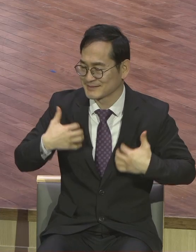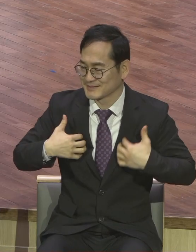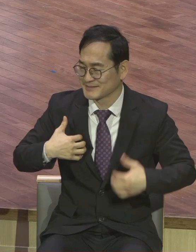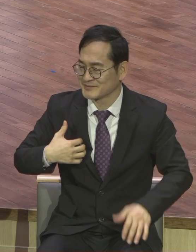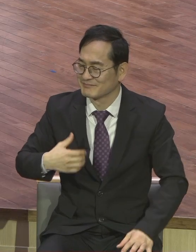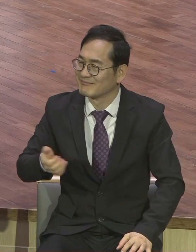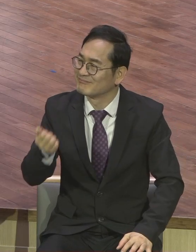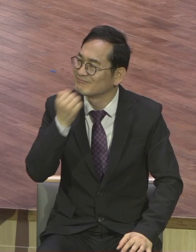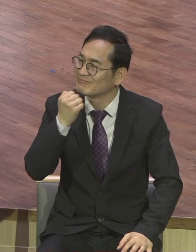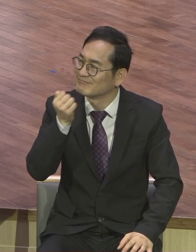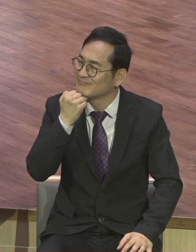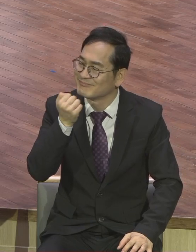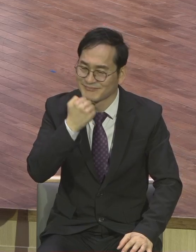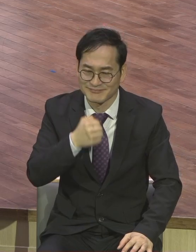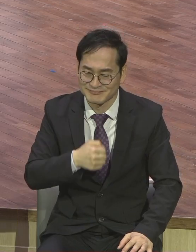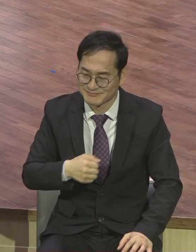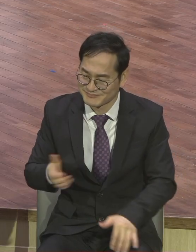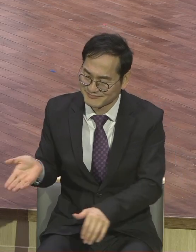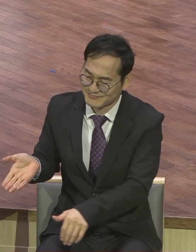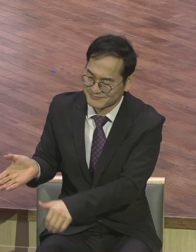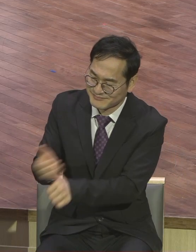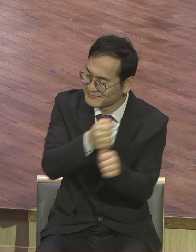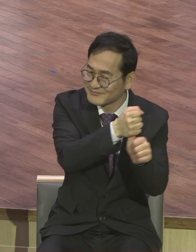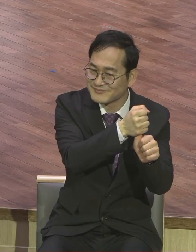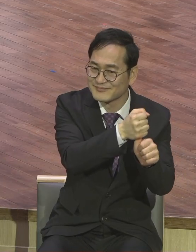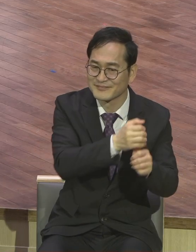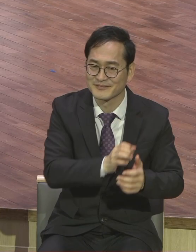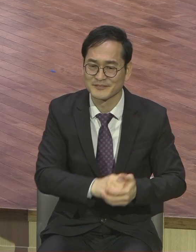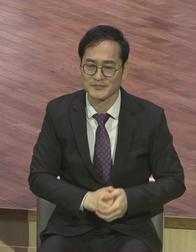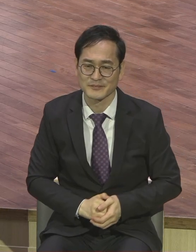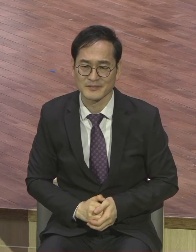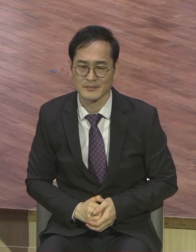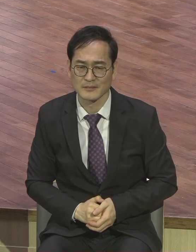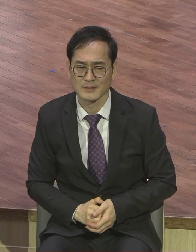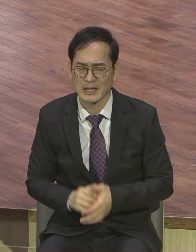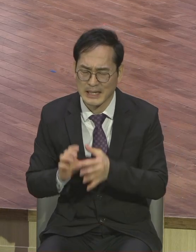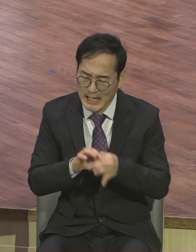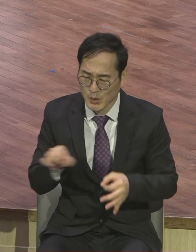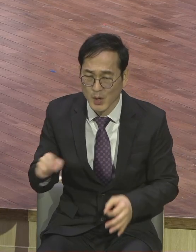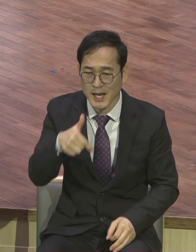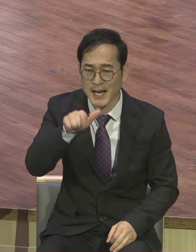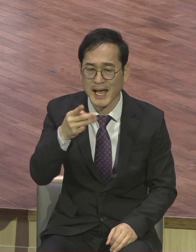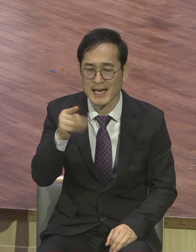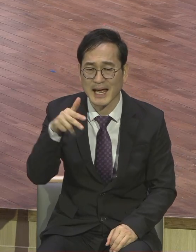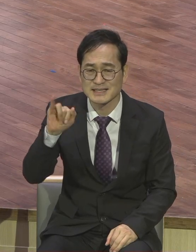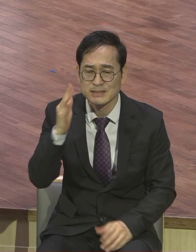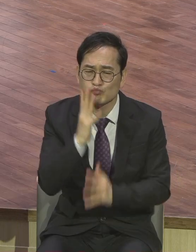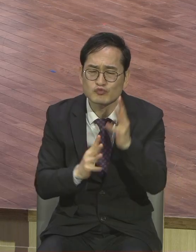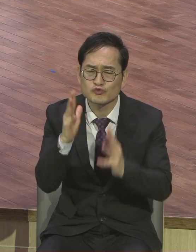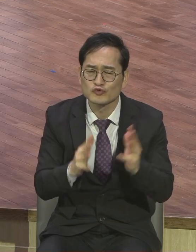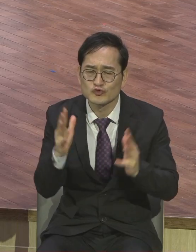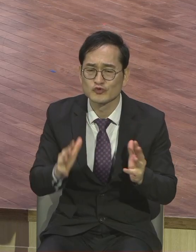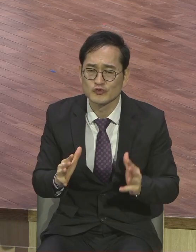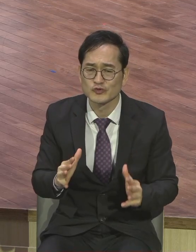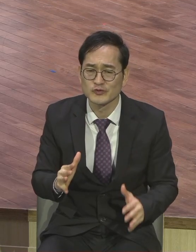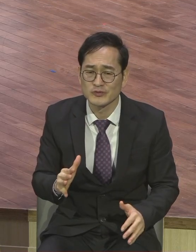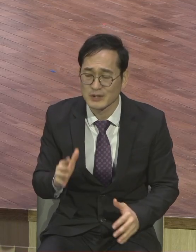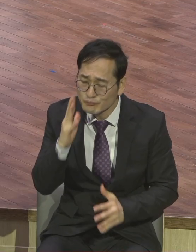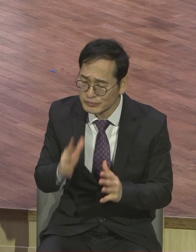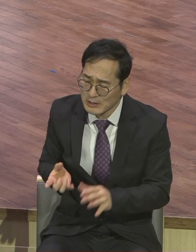사단은요 계속해서 우리 생각 속에 뭘 뿌립니까 계속 가라지 뿌려요 가라지가 뭐예요 불신하니까 의심하게 합니다